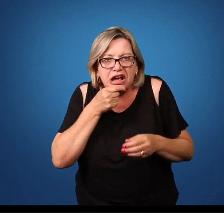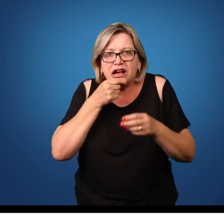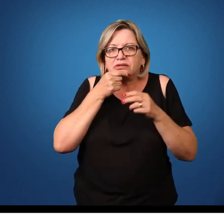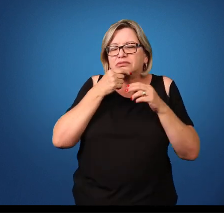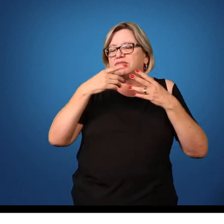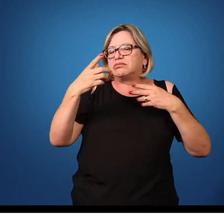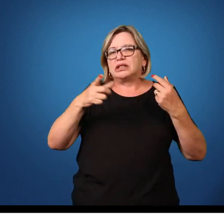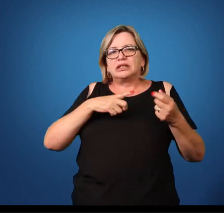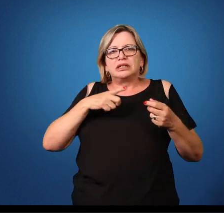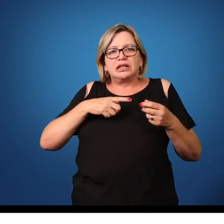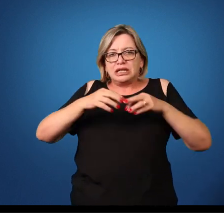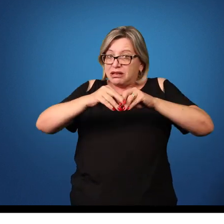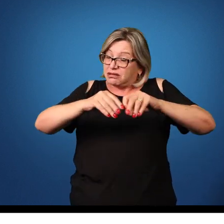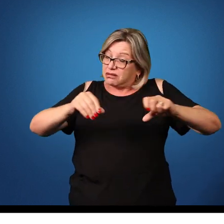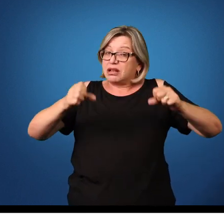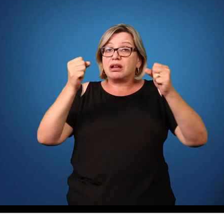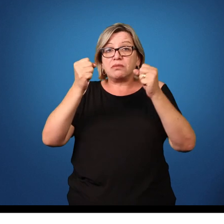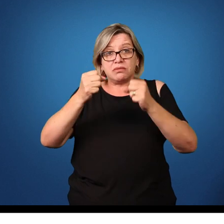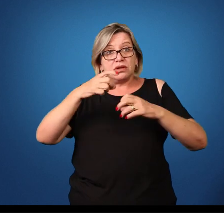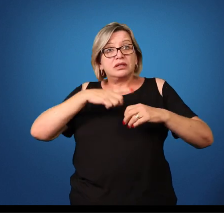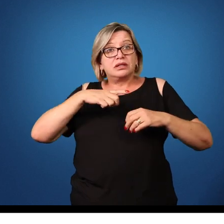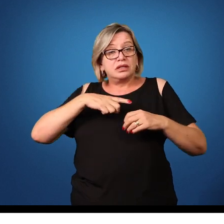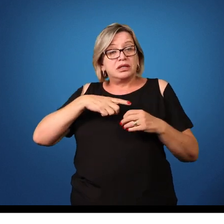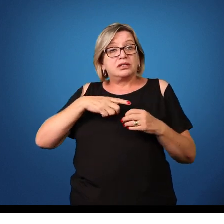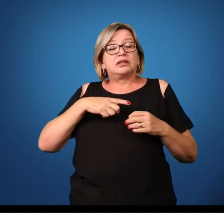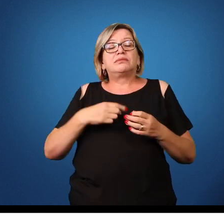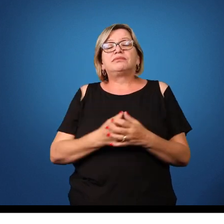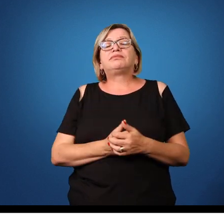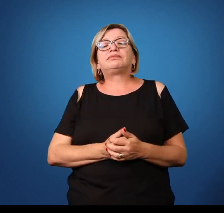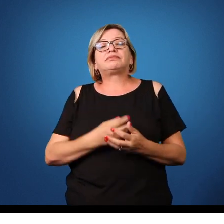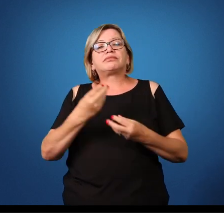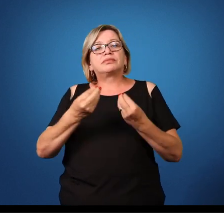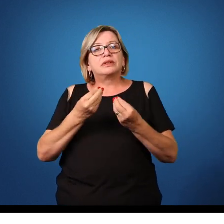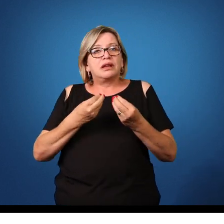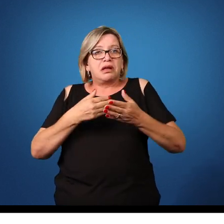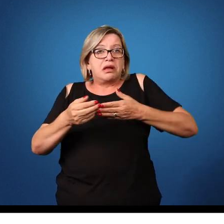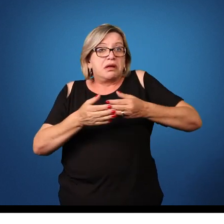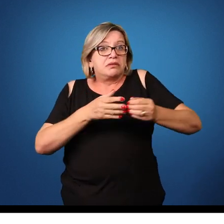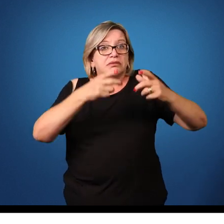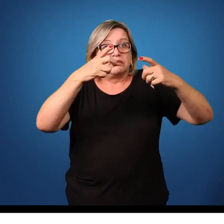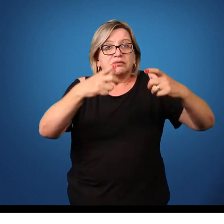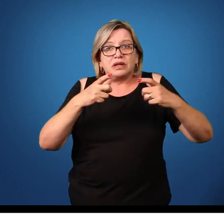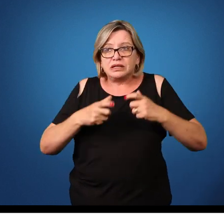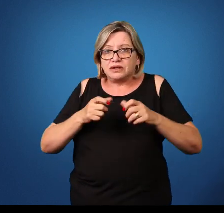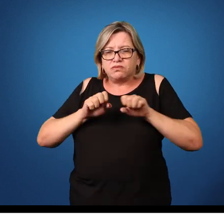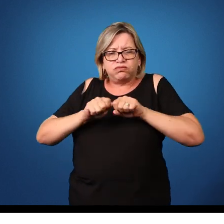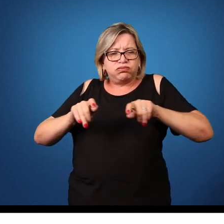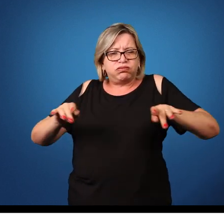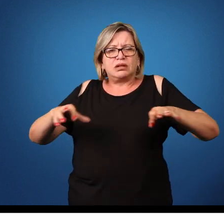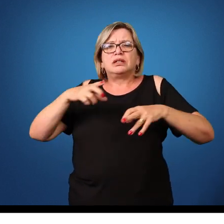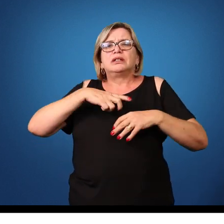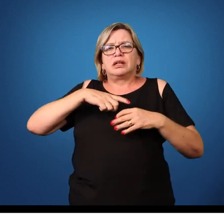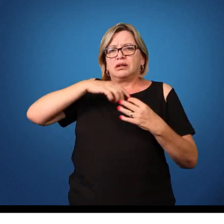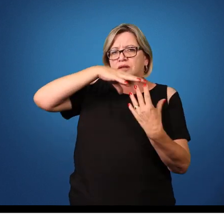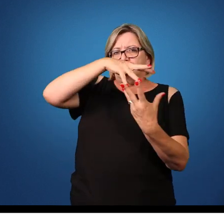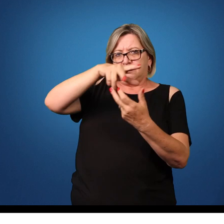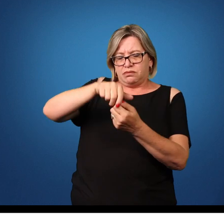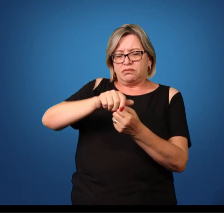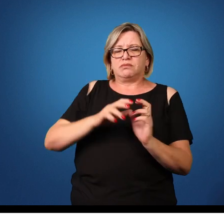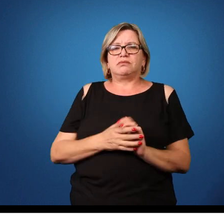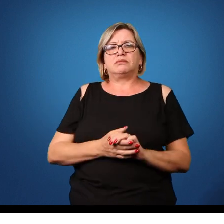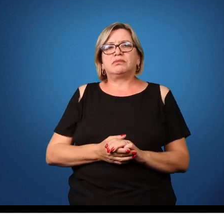ambientes úmidos, no solo, né? Ambientes terrestres, no caso. Então, eles estão amplamente distribuídos aí pelo nosso planeta.